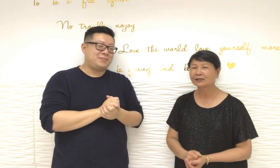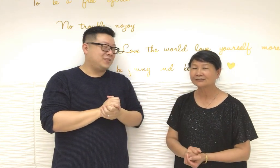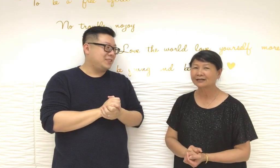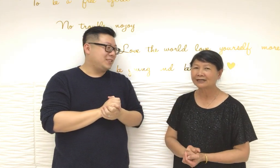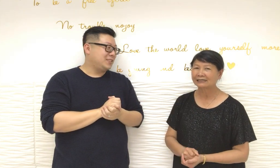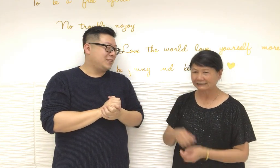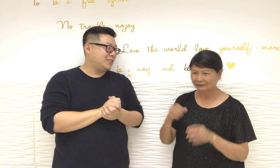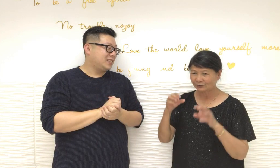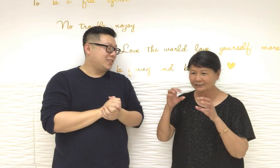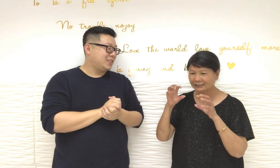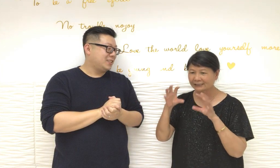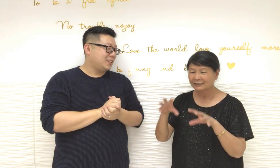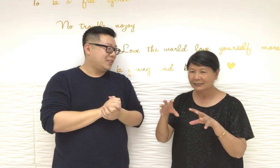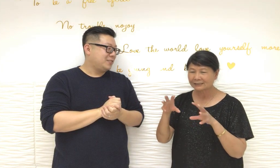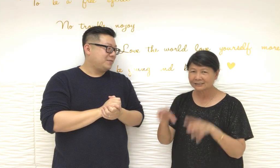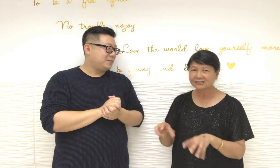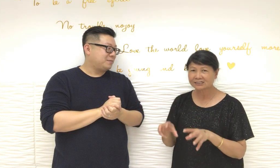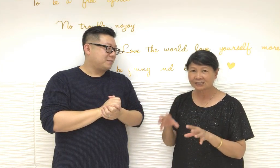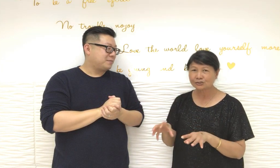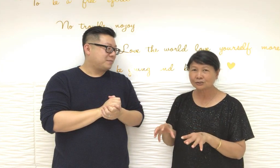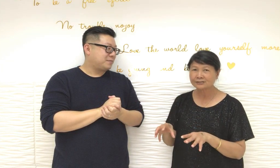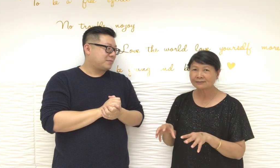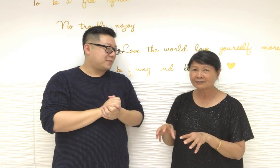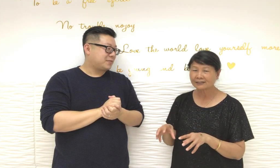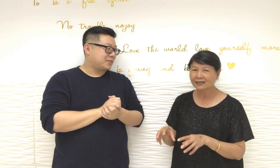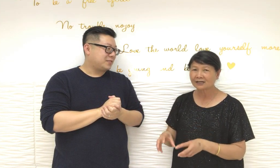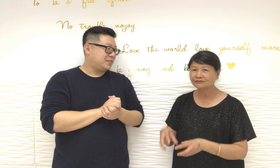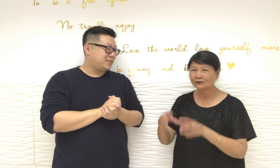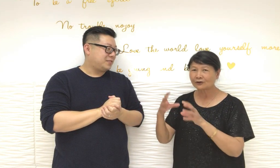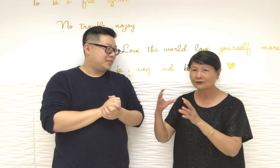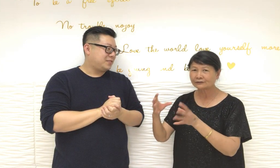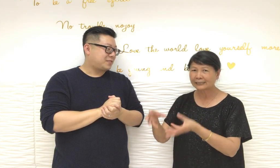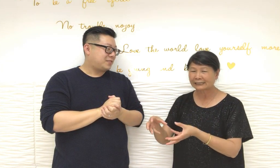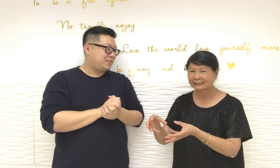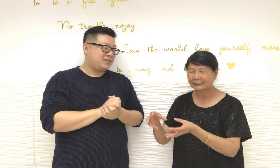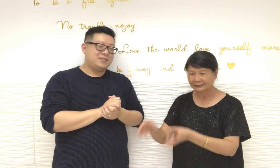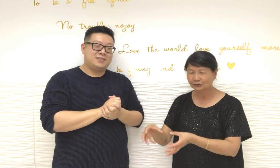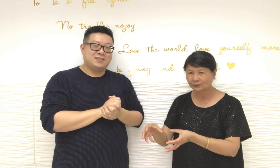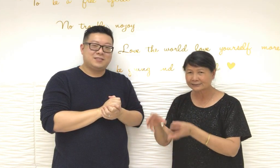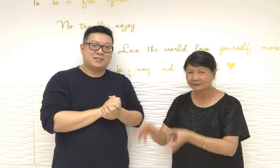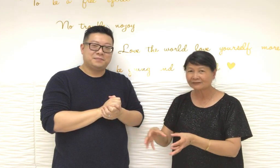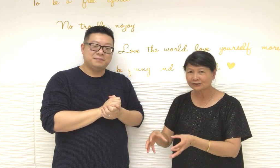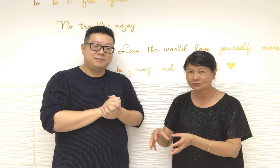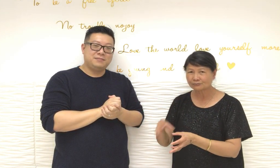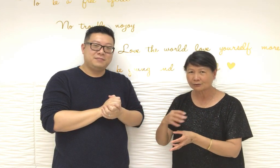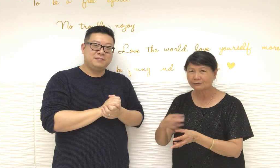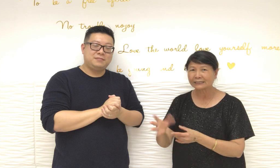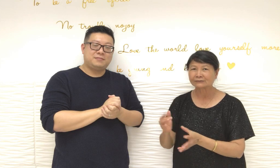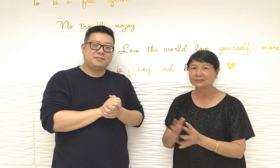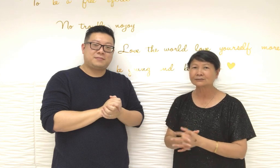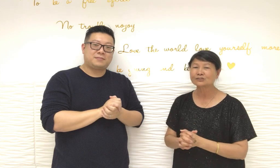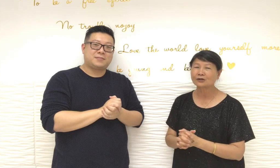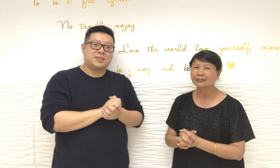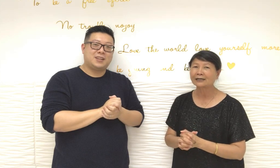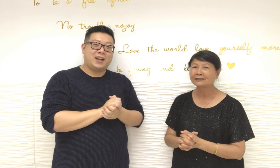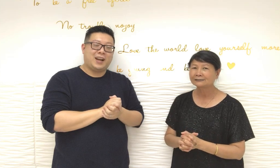可以刺耳生命放在那裡塞住不要說流走財是的